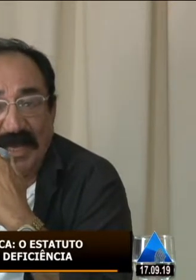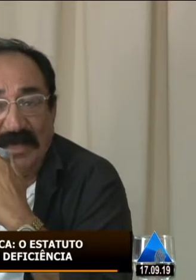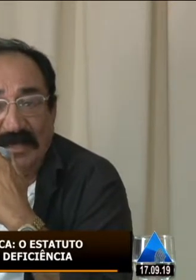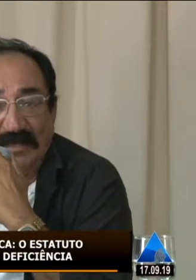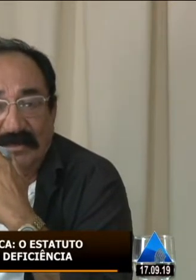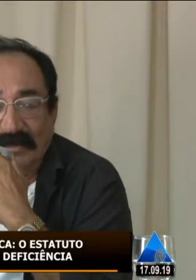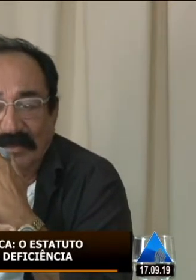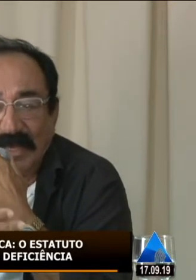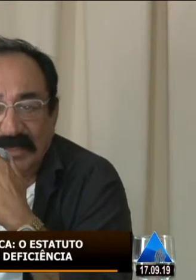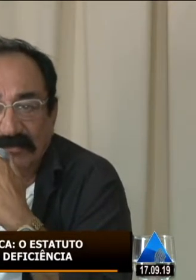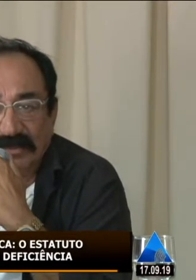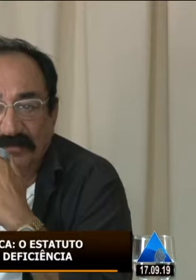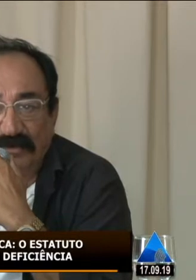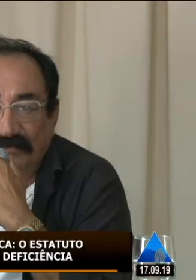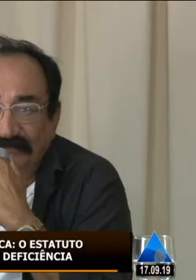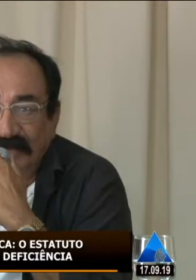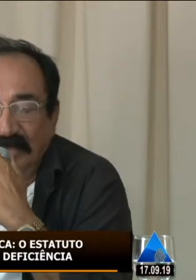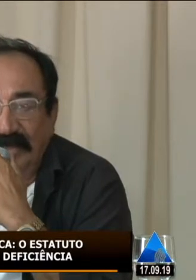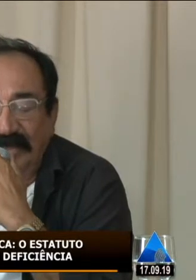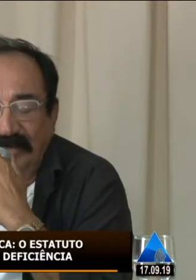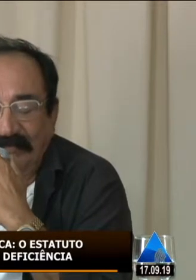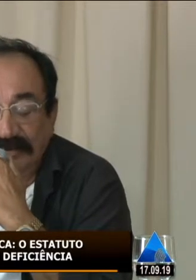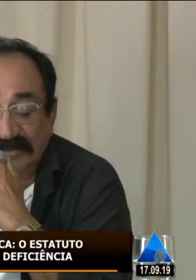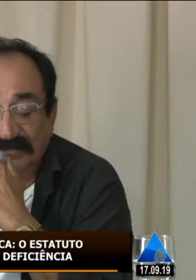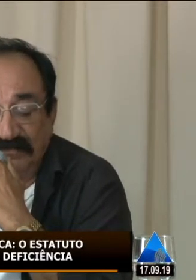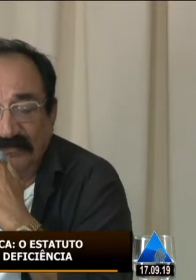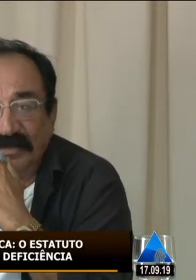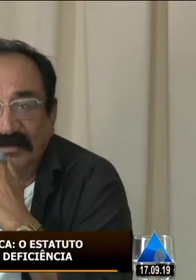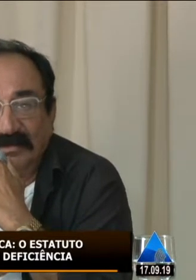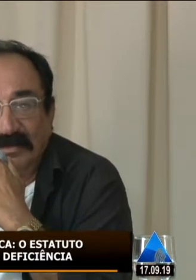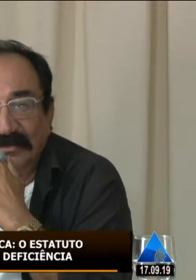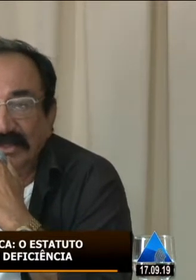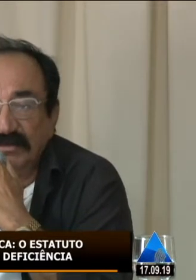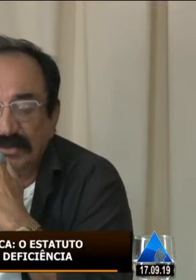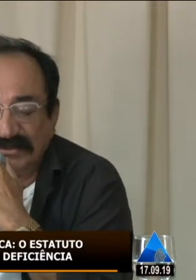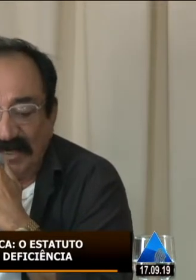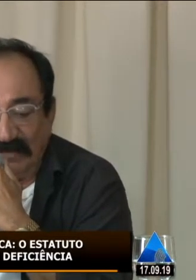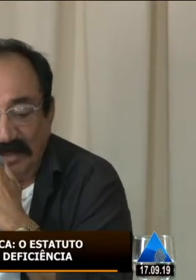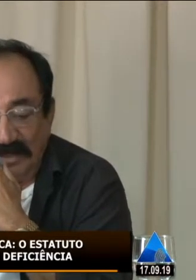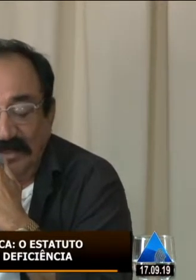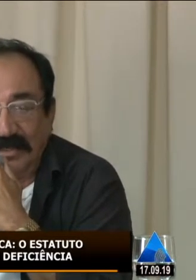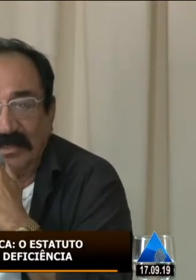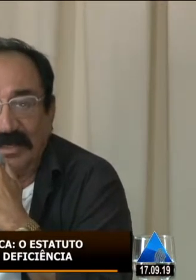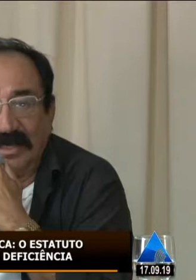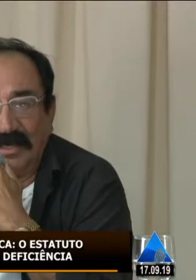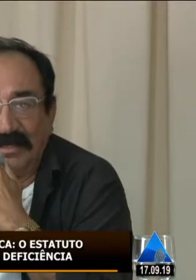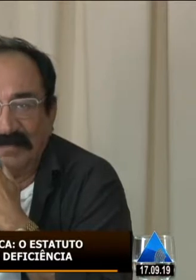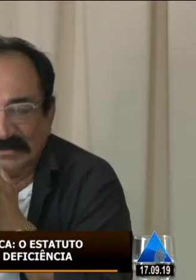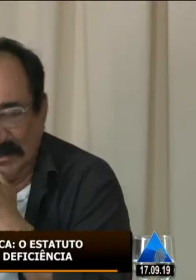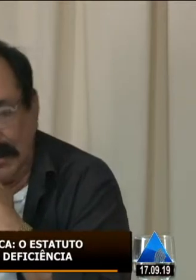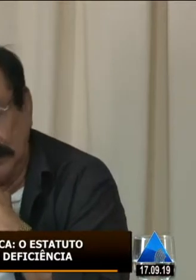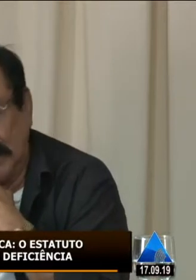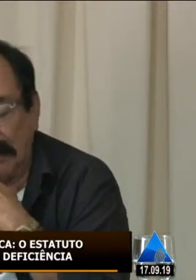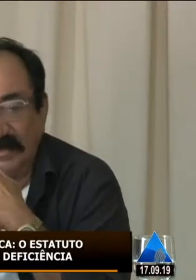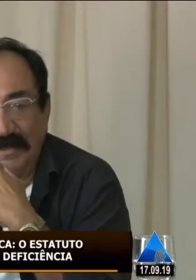ajudar naquilo que for possível. Nós temos hoje a LBI, a Lei